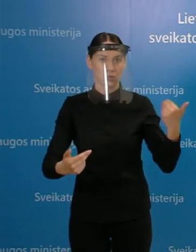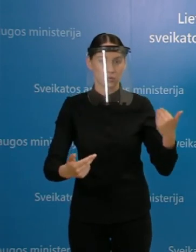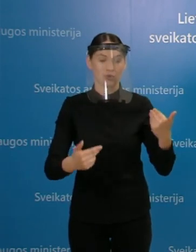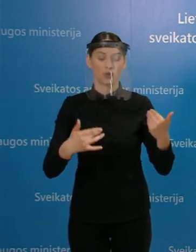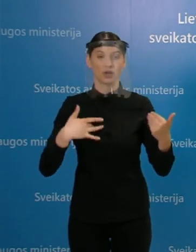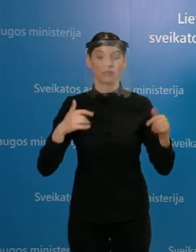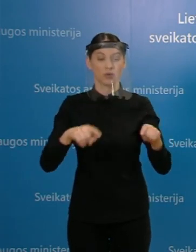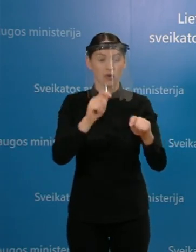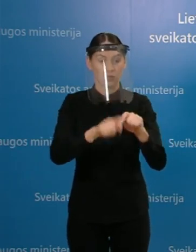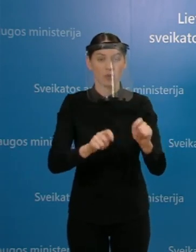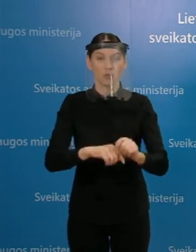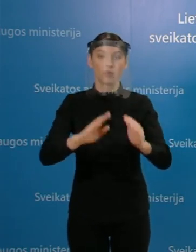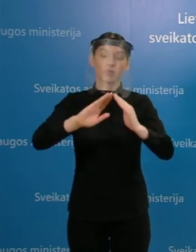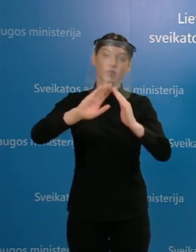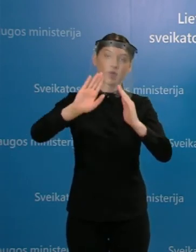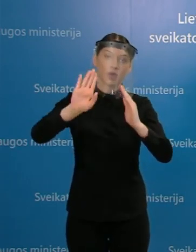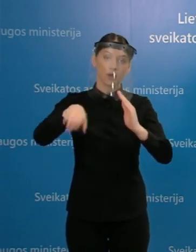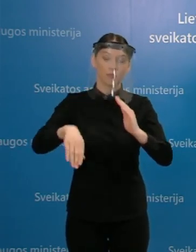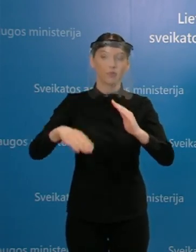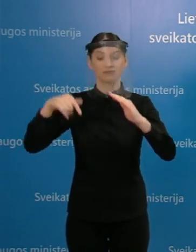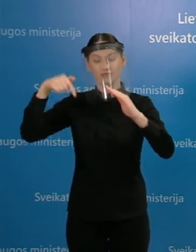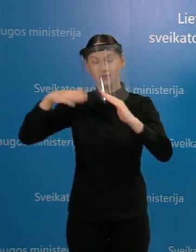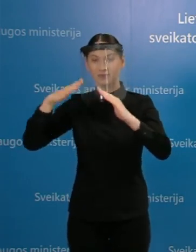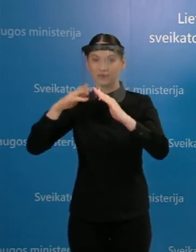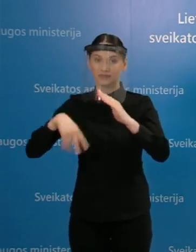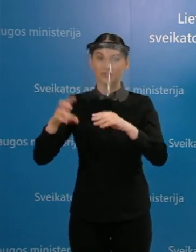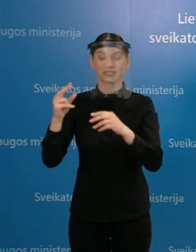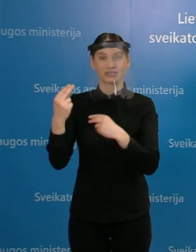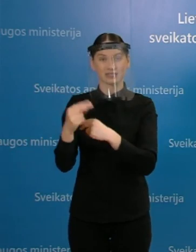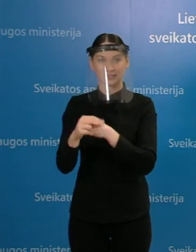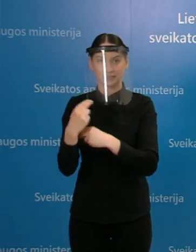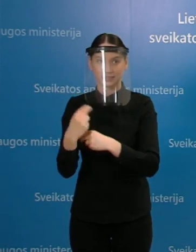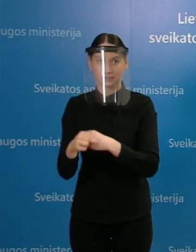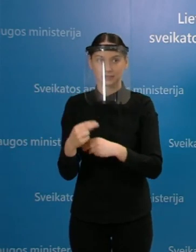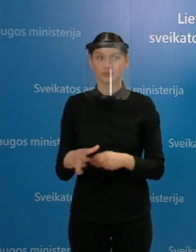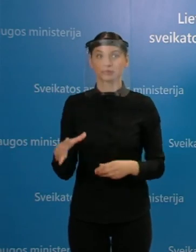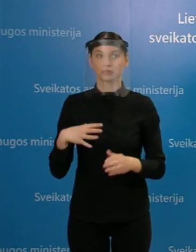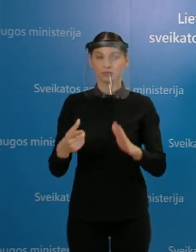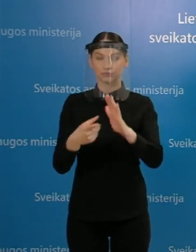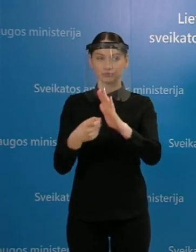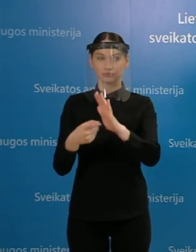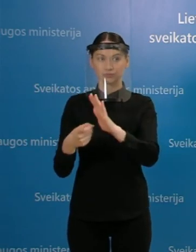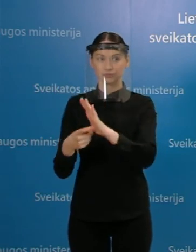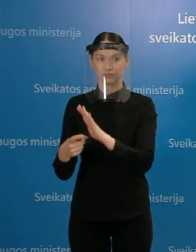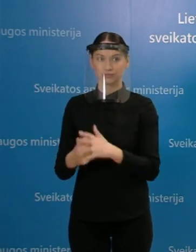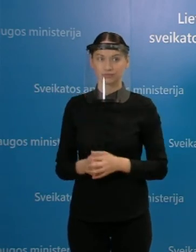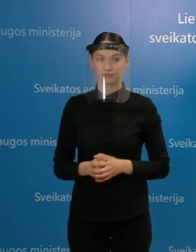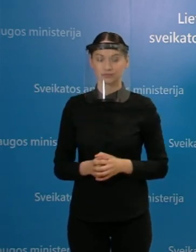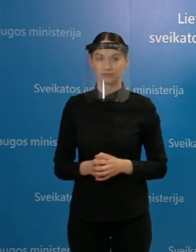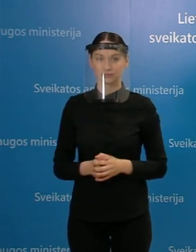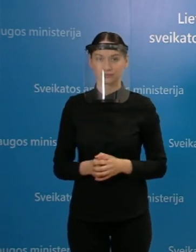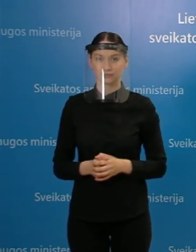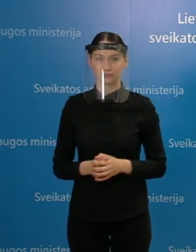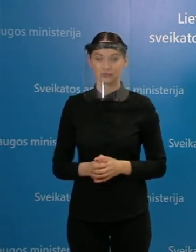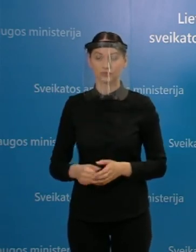išleisti toliau vykti į namus. Buvo vykdyta apklausa ir nors įstaigą norėjo